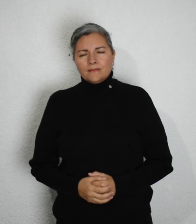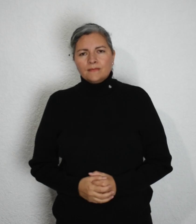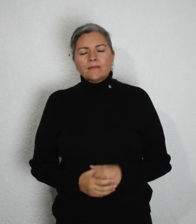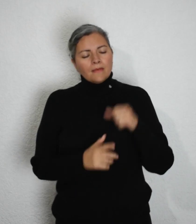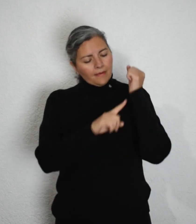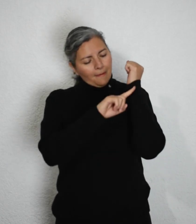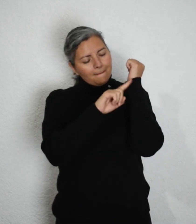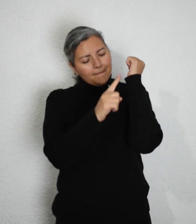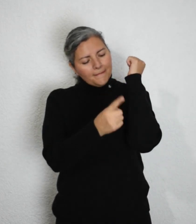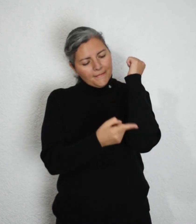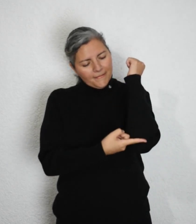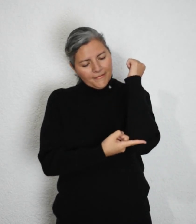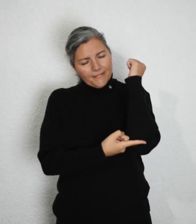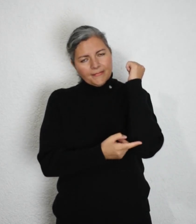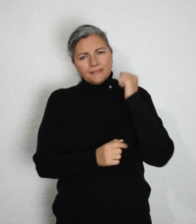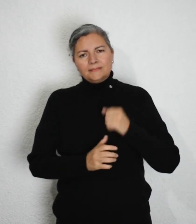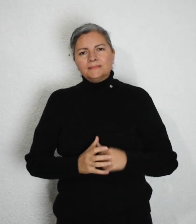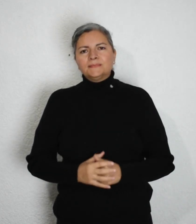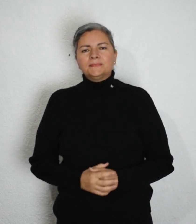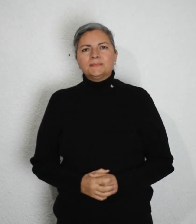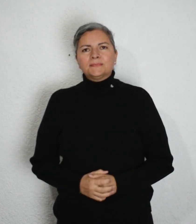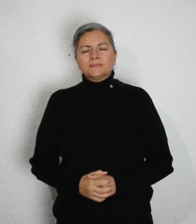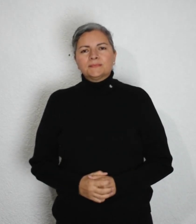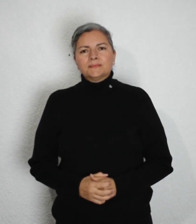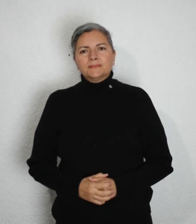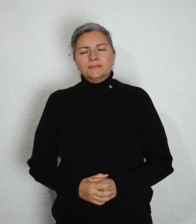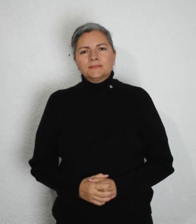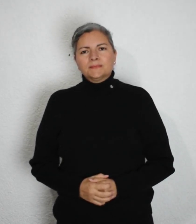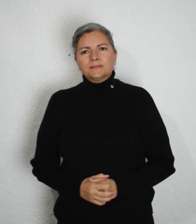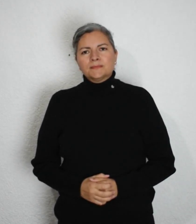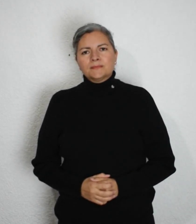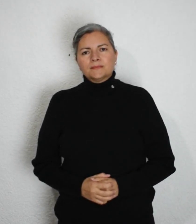aborto,